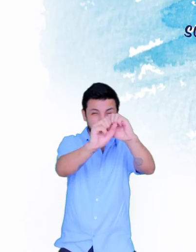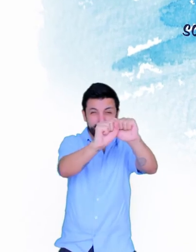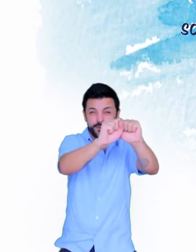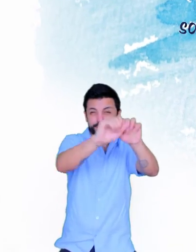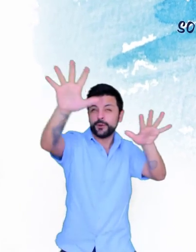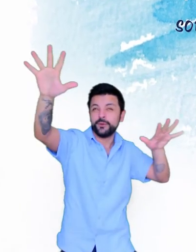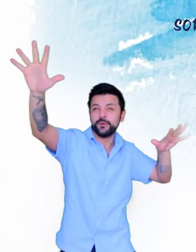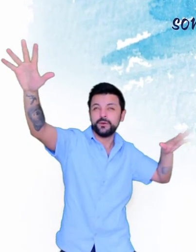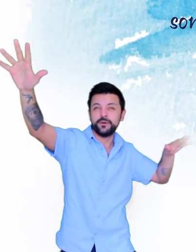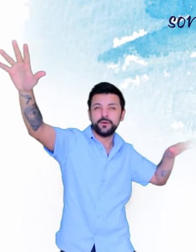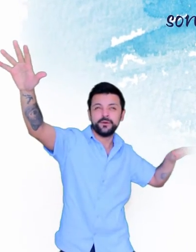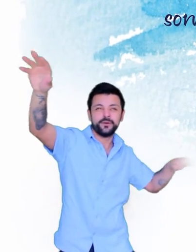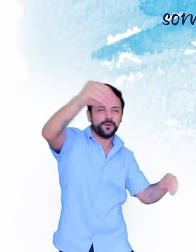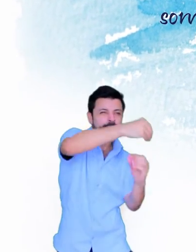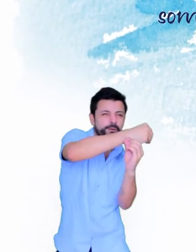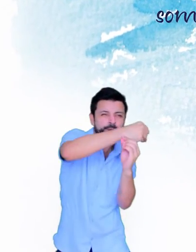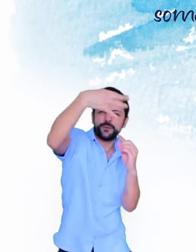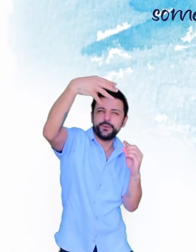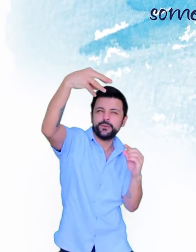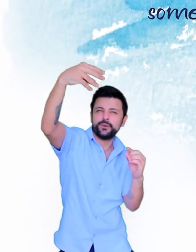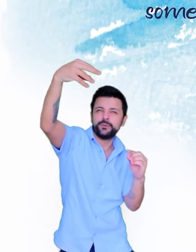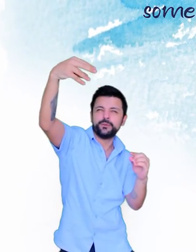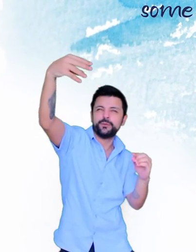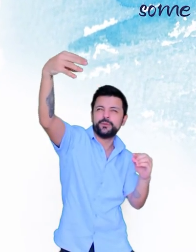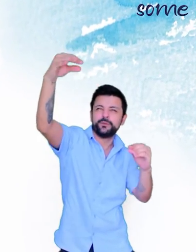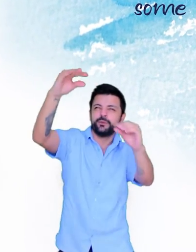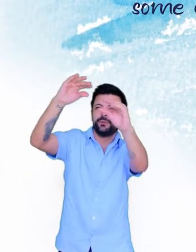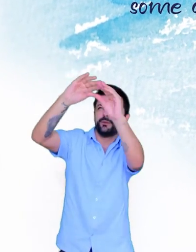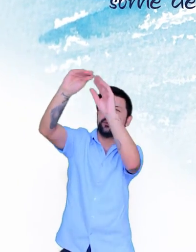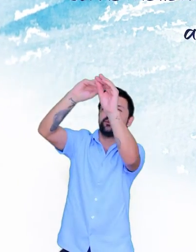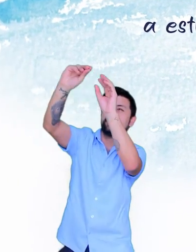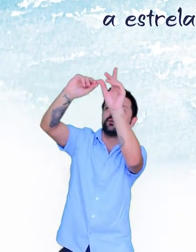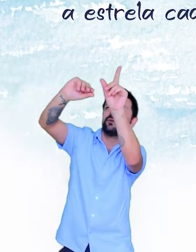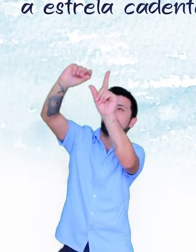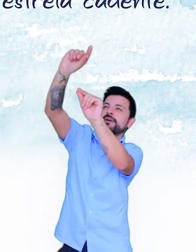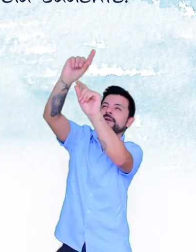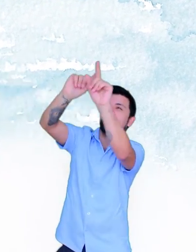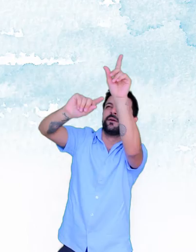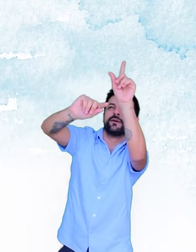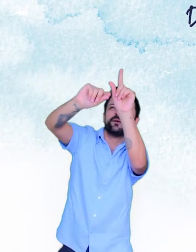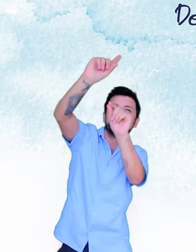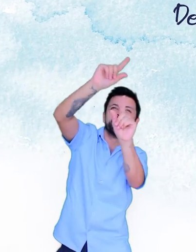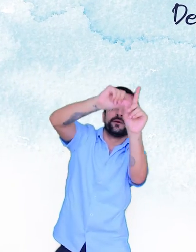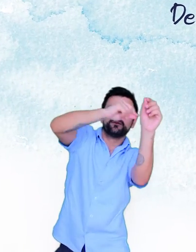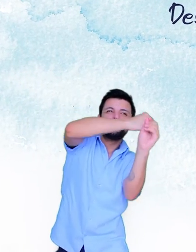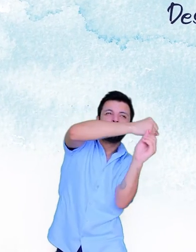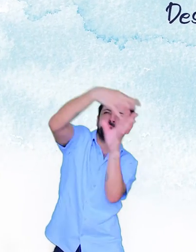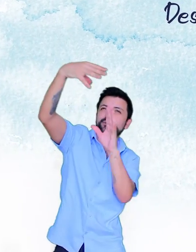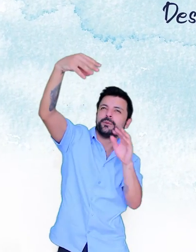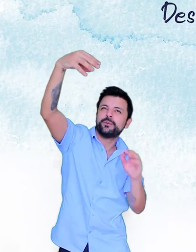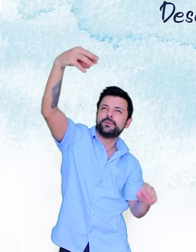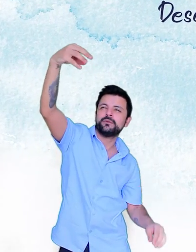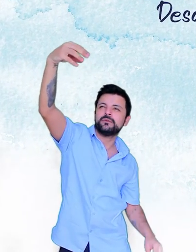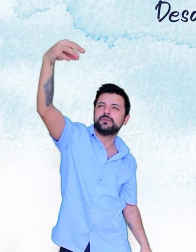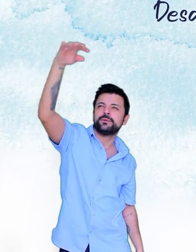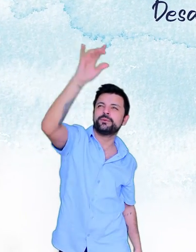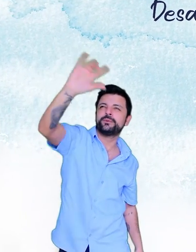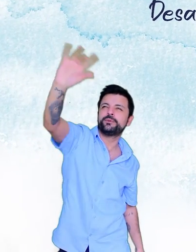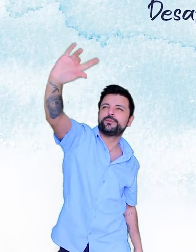Some Delicadamente A estrela cadente Desaparece